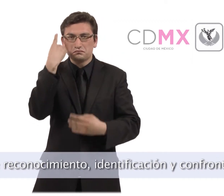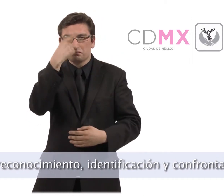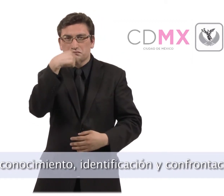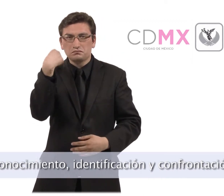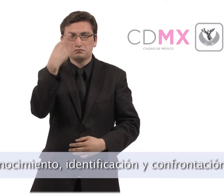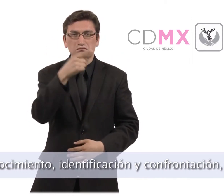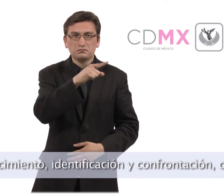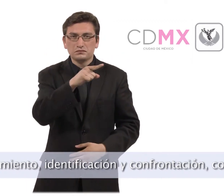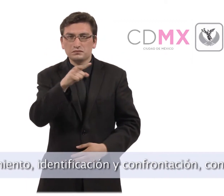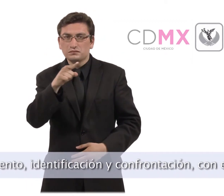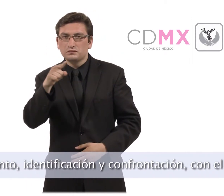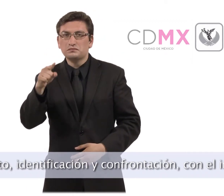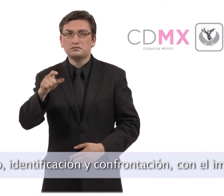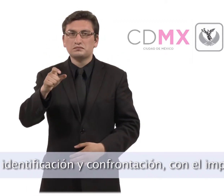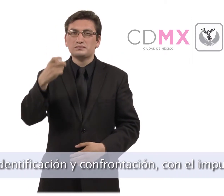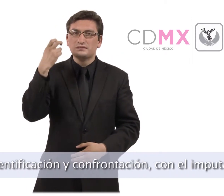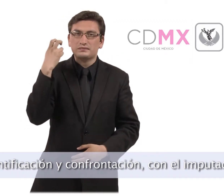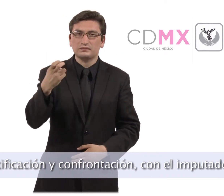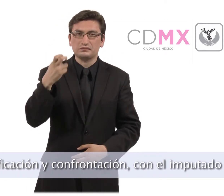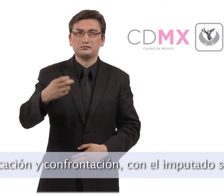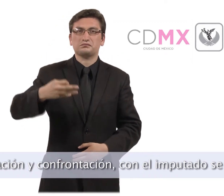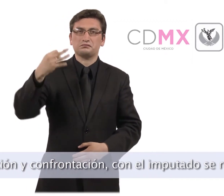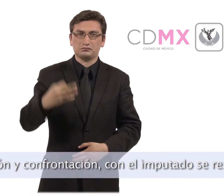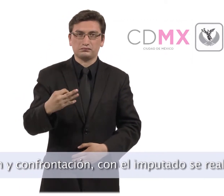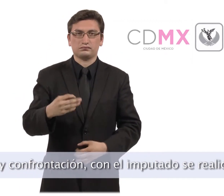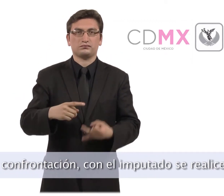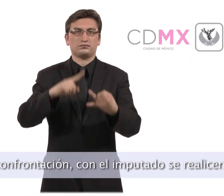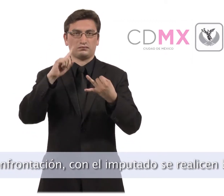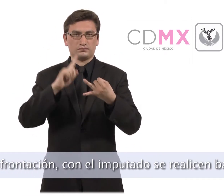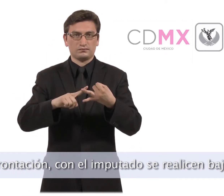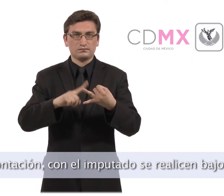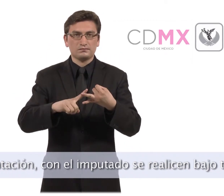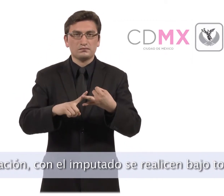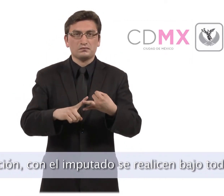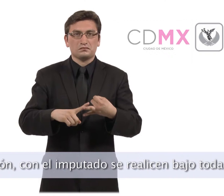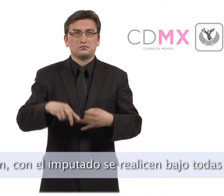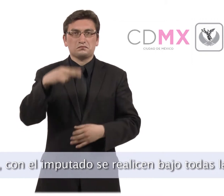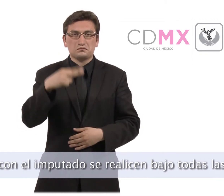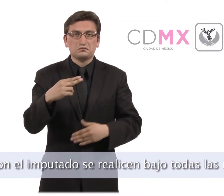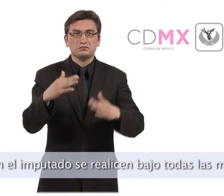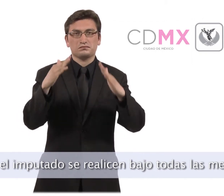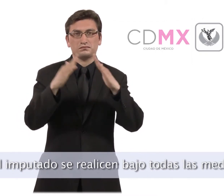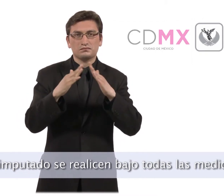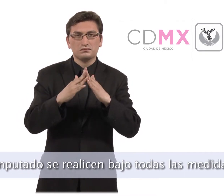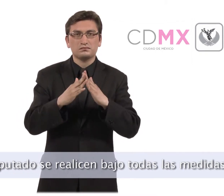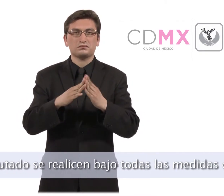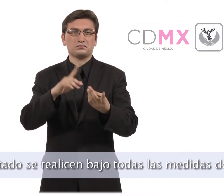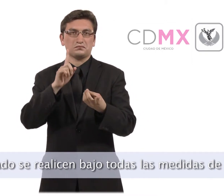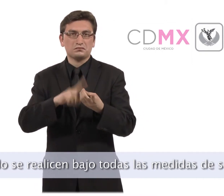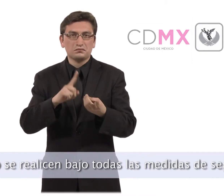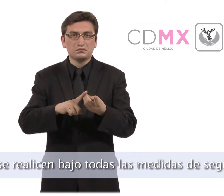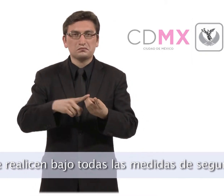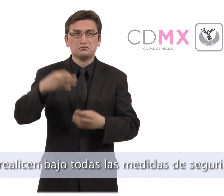se realicen bajo todas las medidas de seguridad necesarias para proteger su integridad.